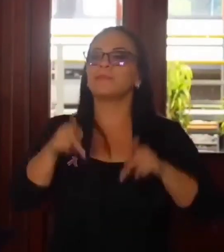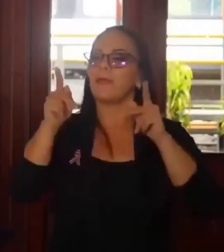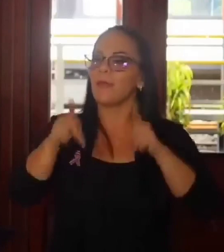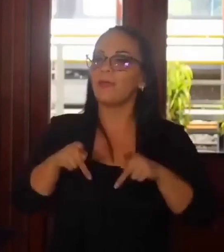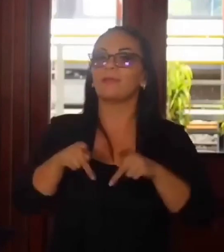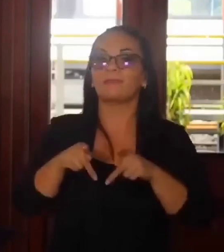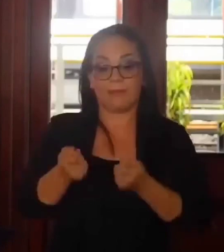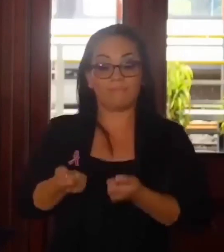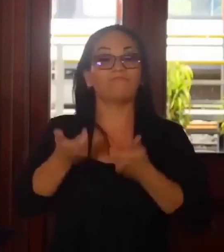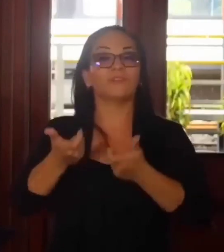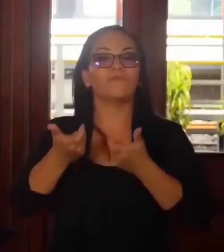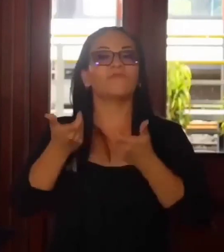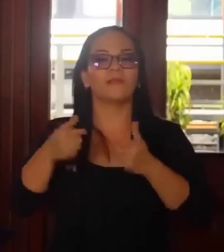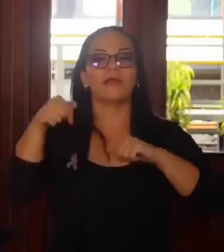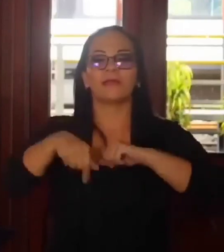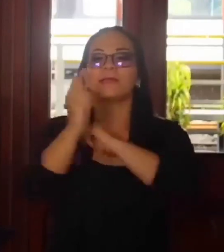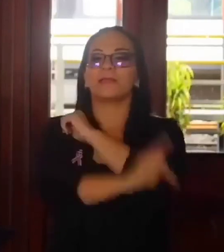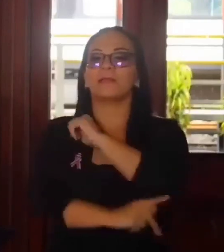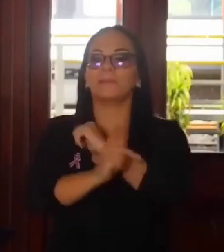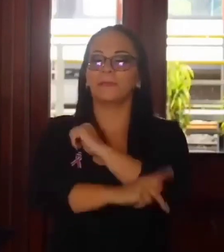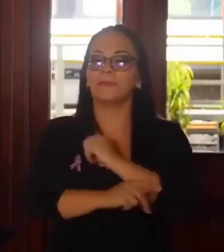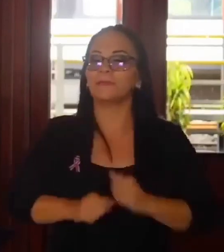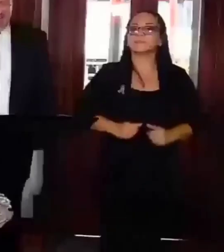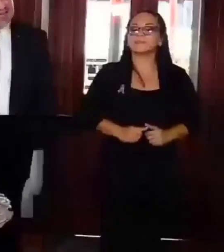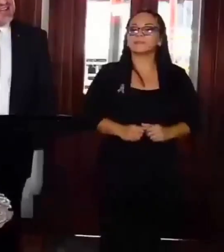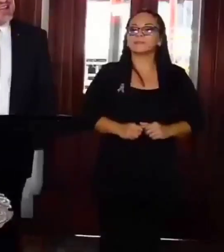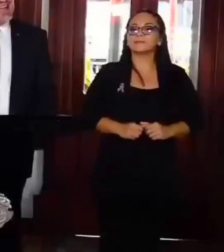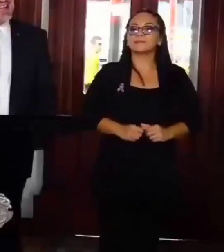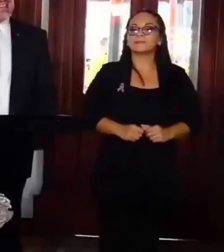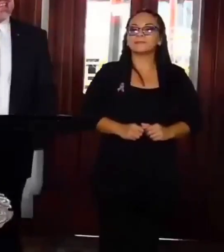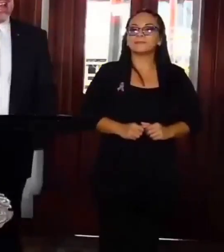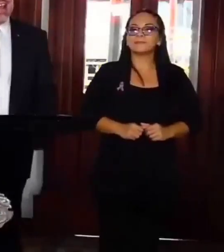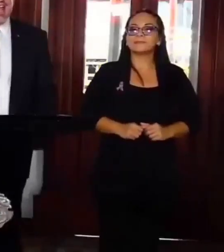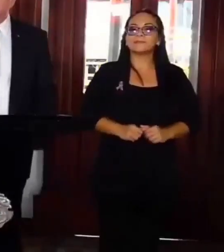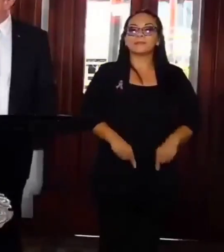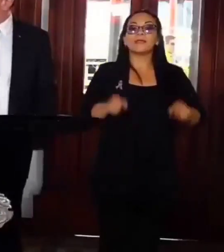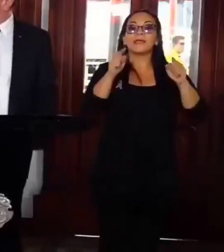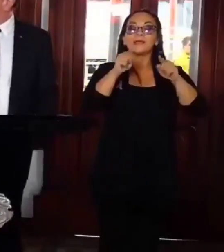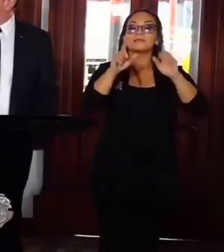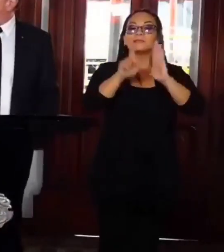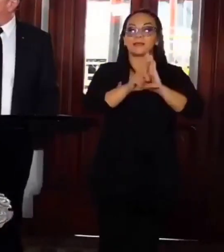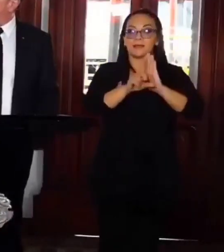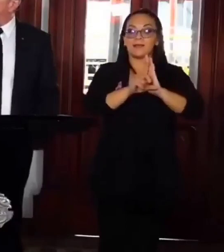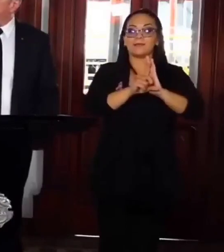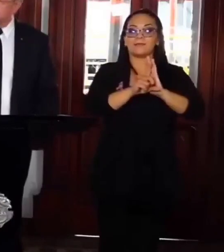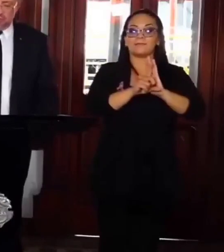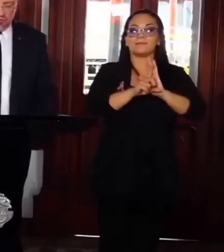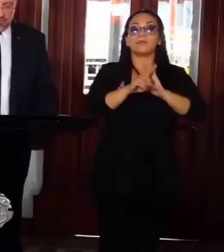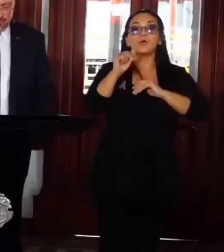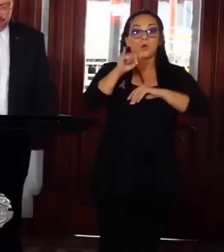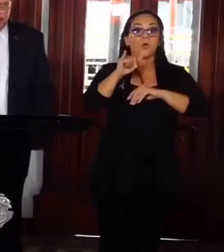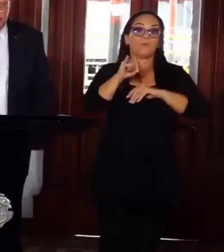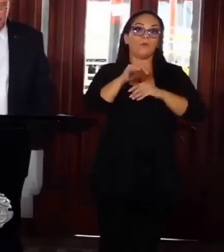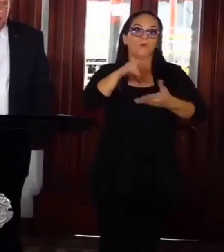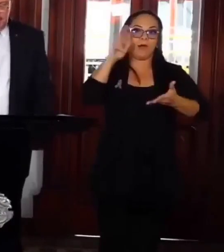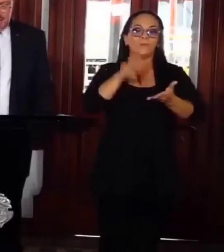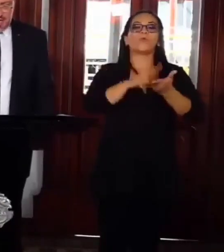acaudalada en este país. Esa ley, como la pasó el Congreso,